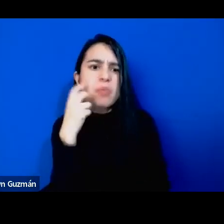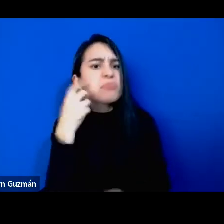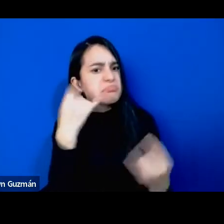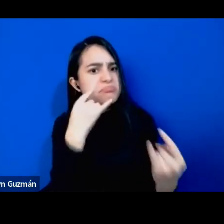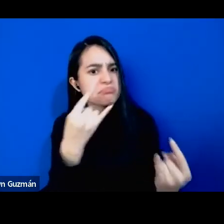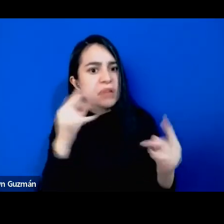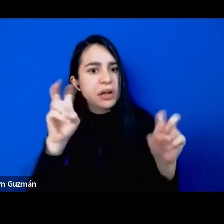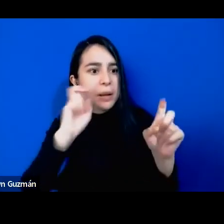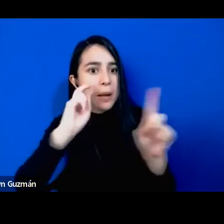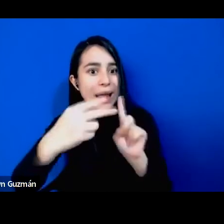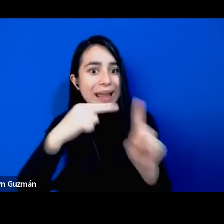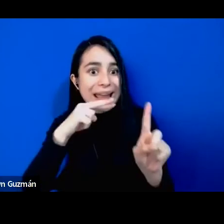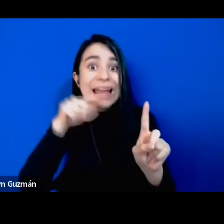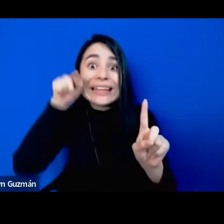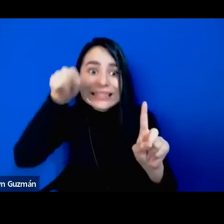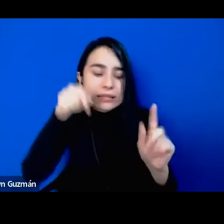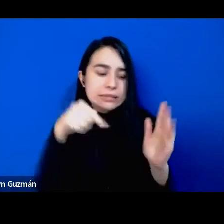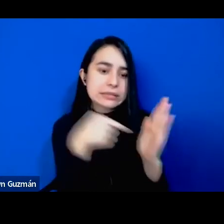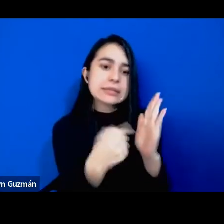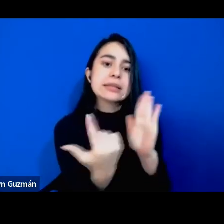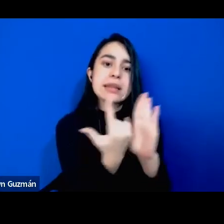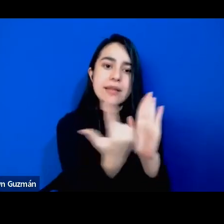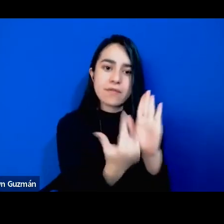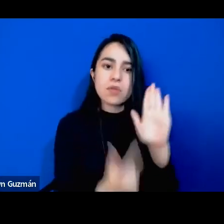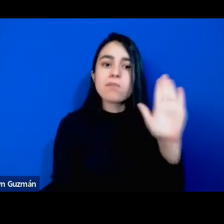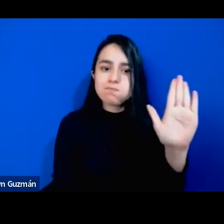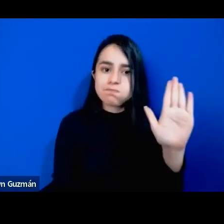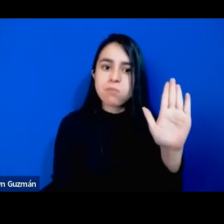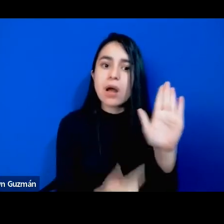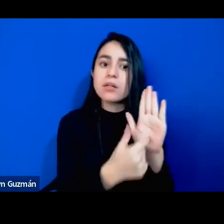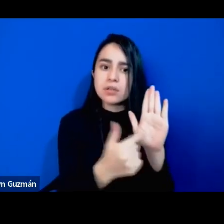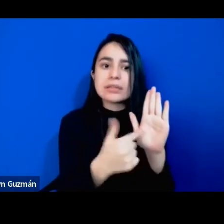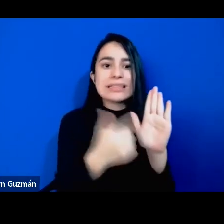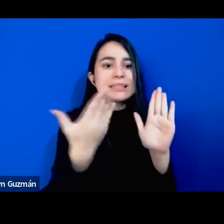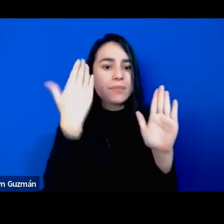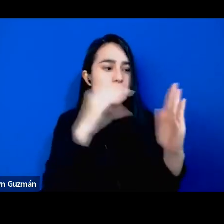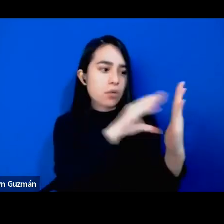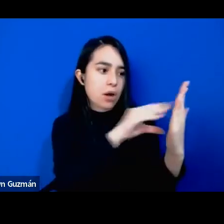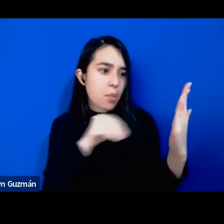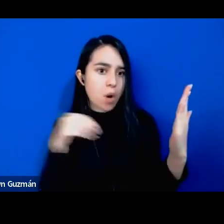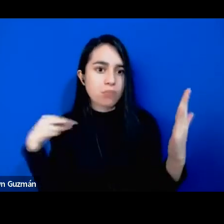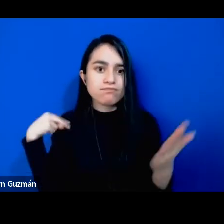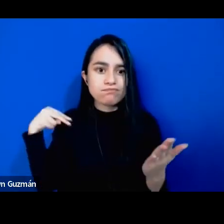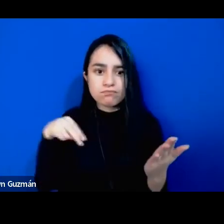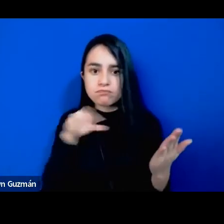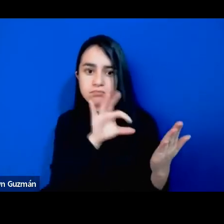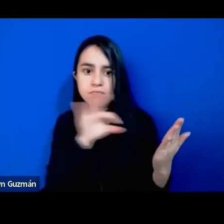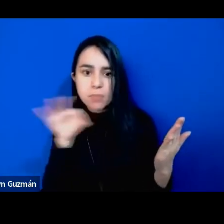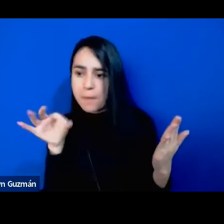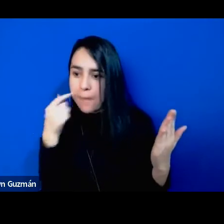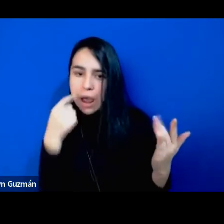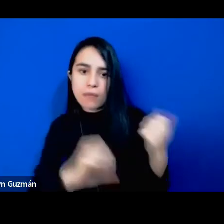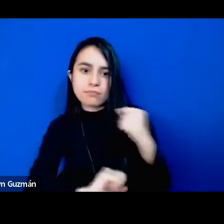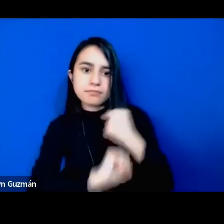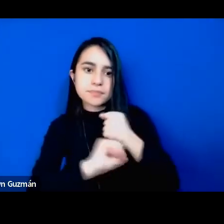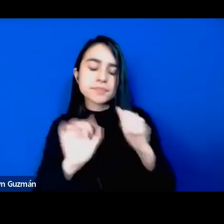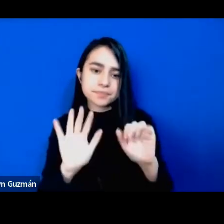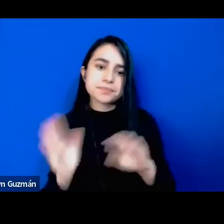es un libro que tiene que ser un referente. Lo otro es